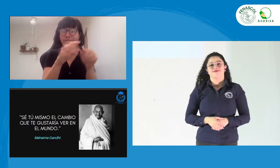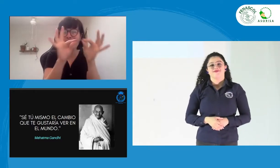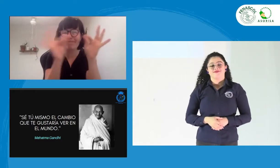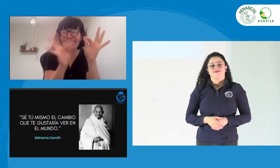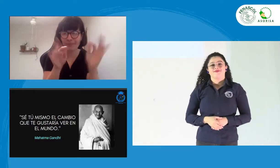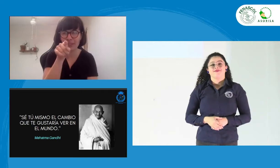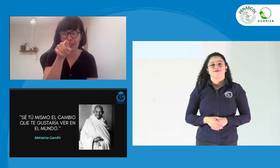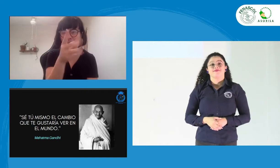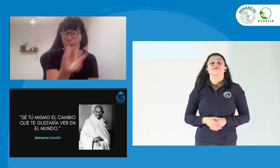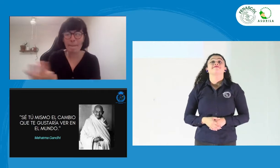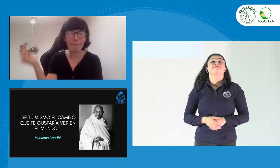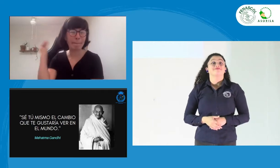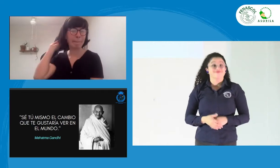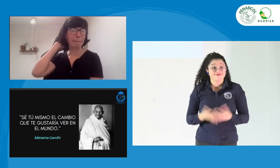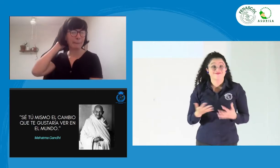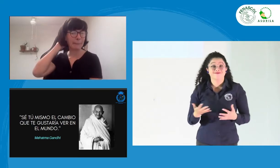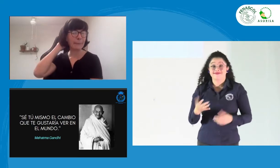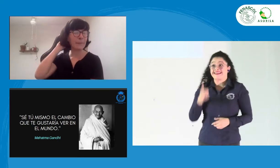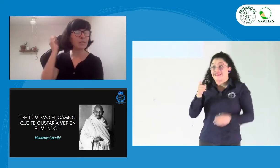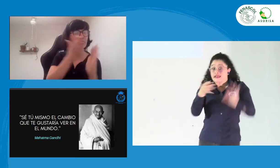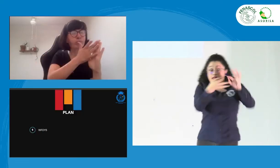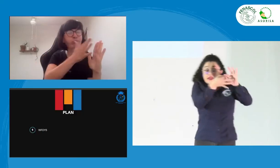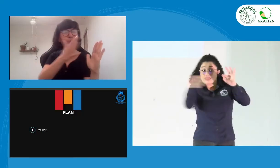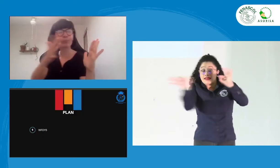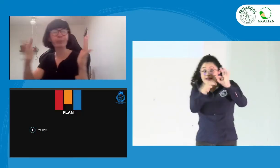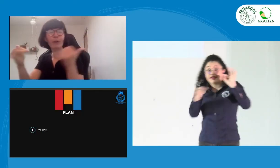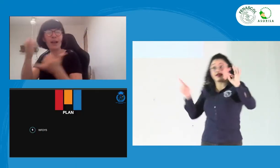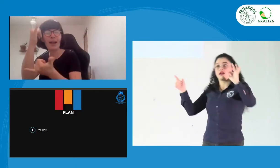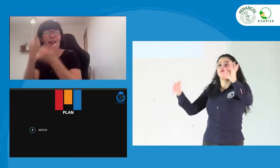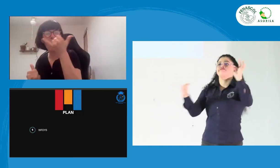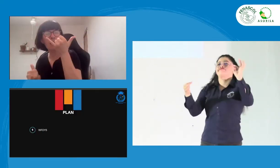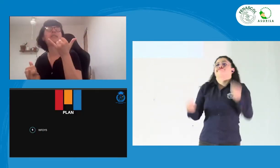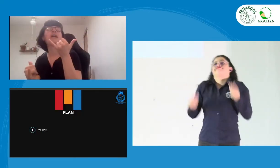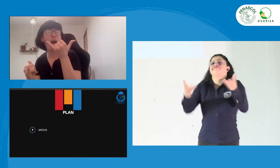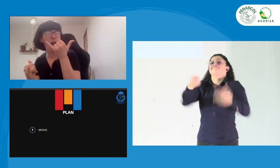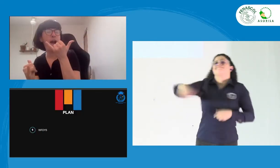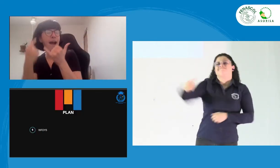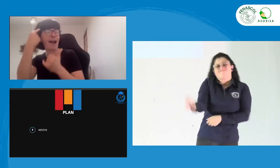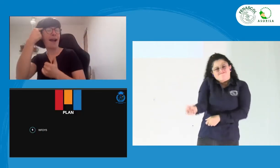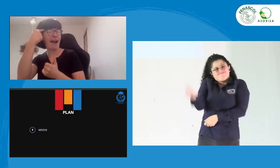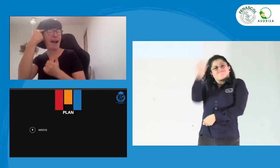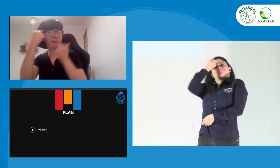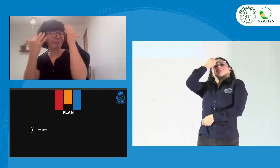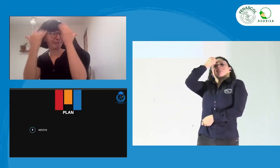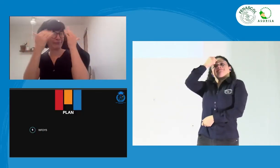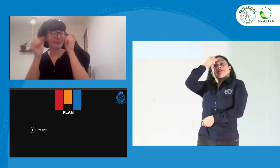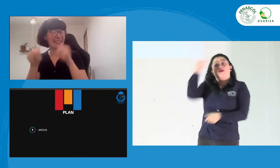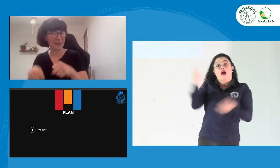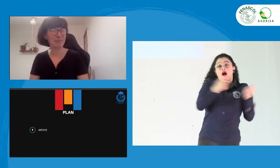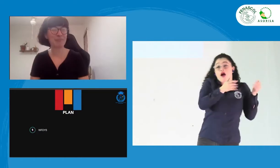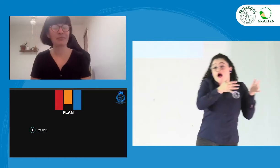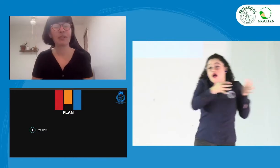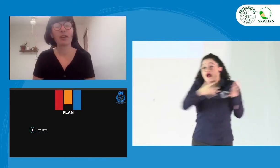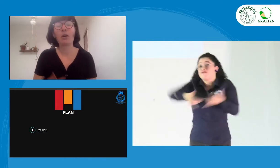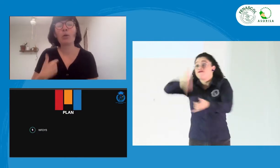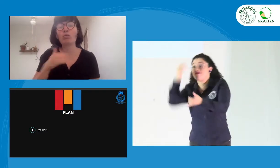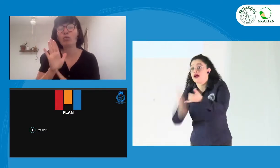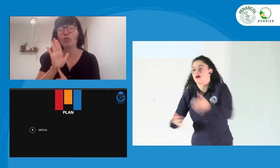Siguiente. Entonces, esa frase la vamos a tener en mente y la vamos a tener hasta el